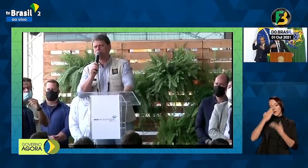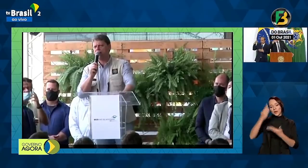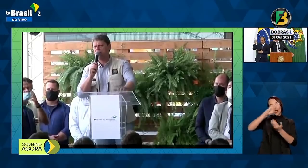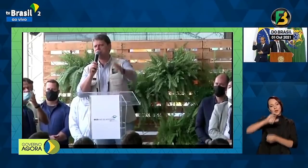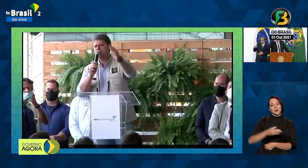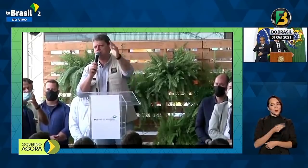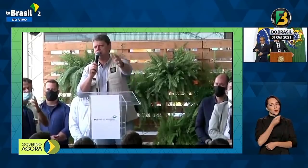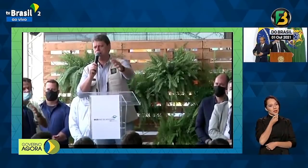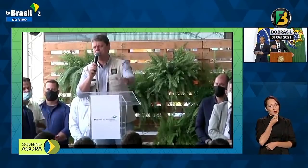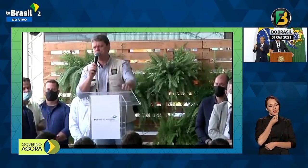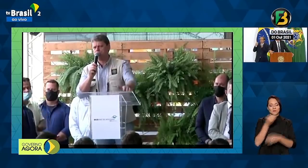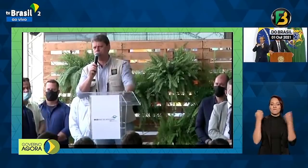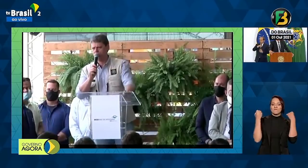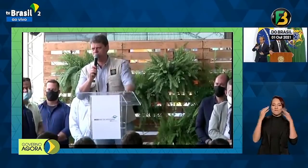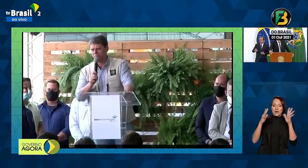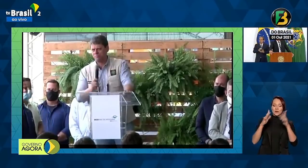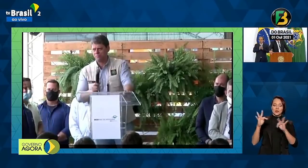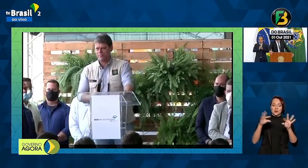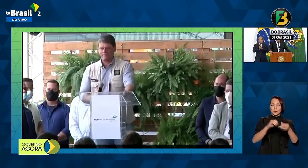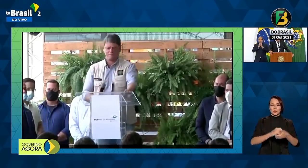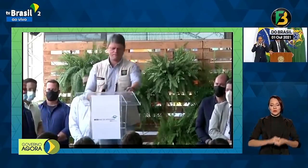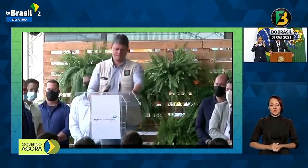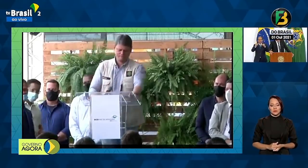oportunidade. Parabéns por tudo.